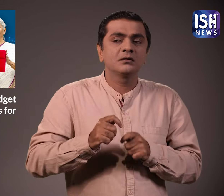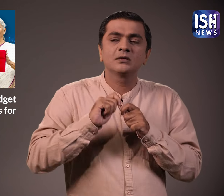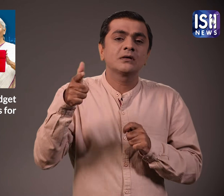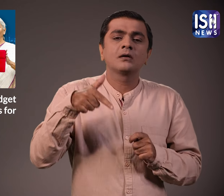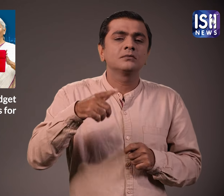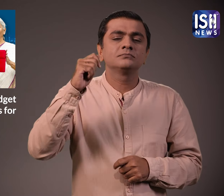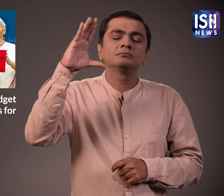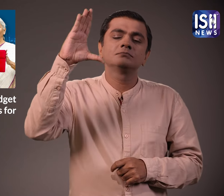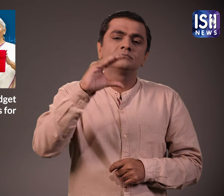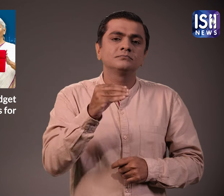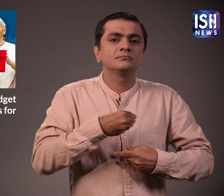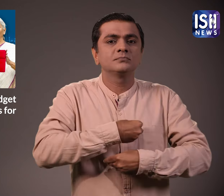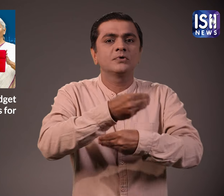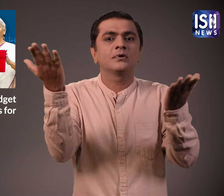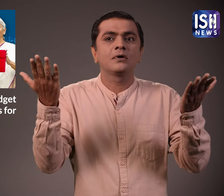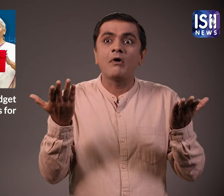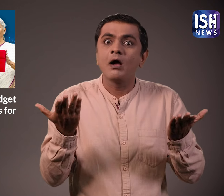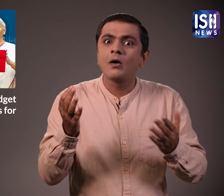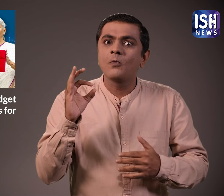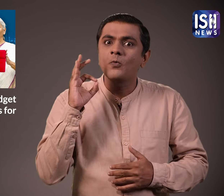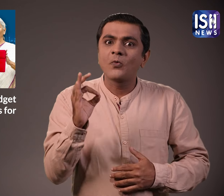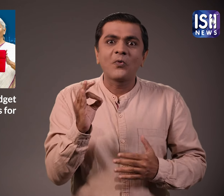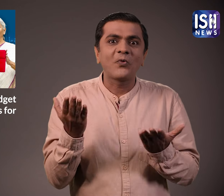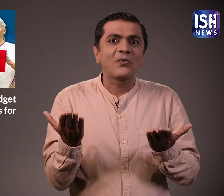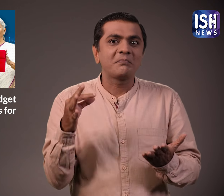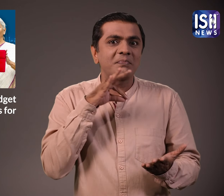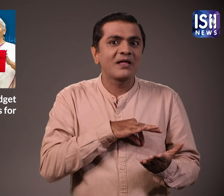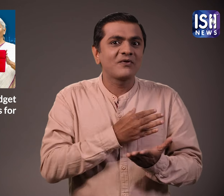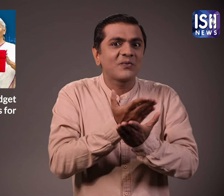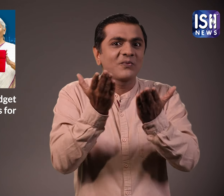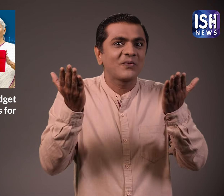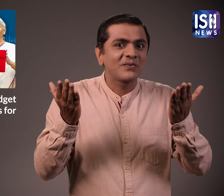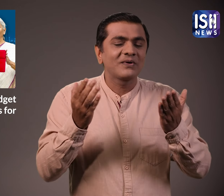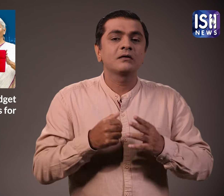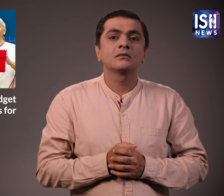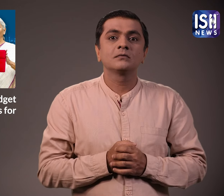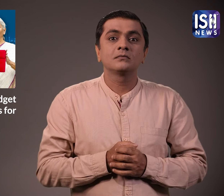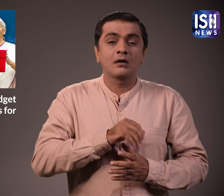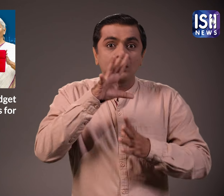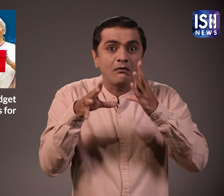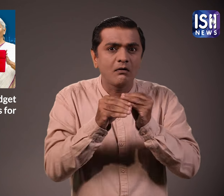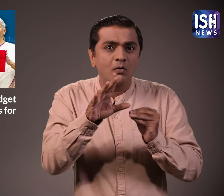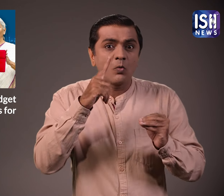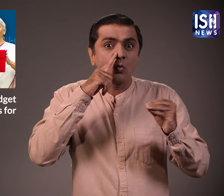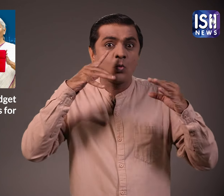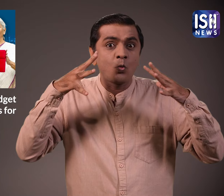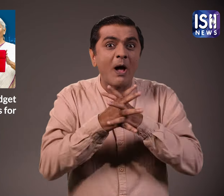सरकार की योजना राज्यों को स्टाम ड्यूटी कम करने में मदद करने की है पड़िया समाचार है न महिलाओं के लिए भी फाइदे है